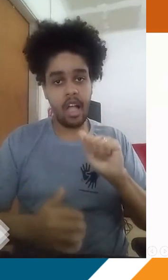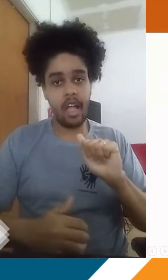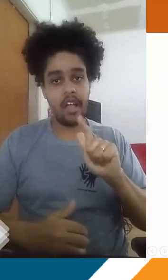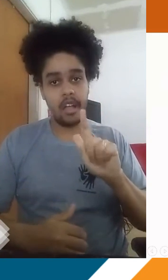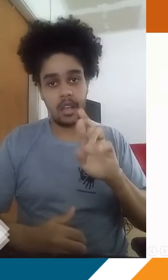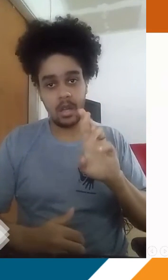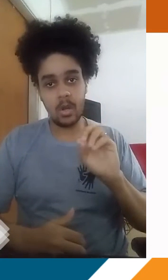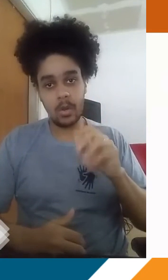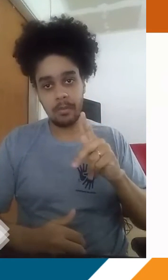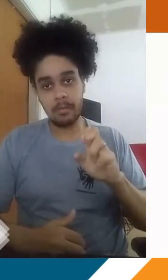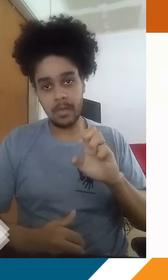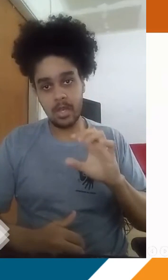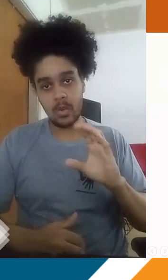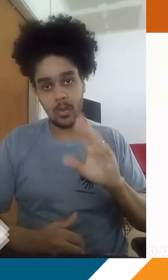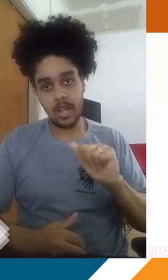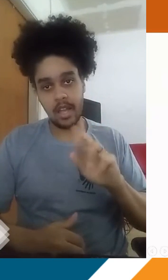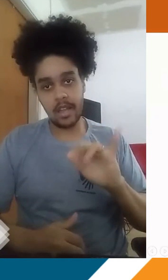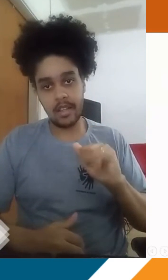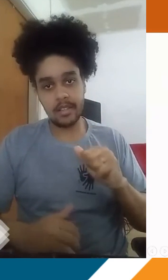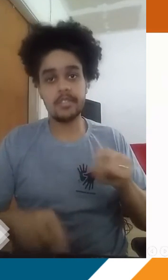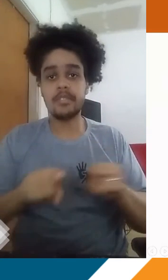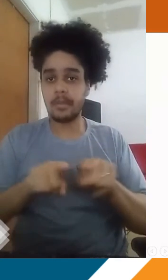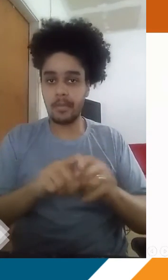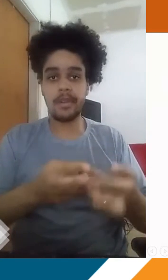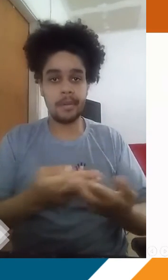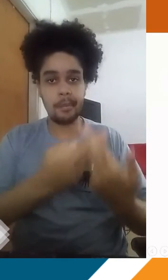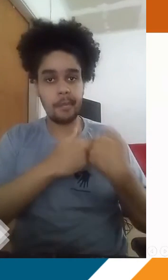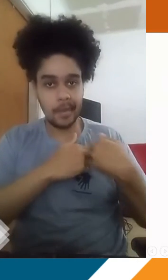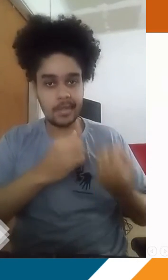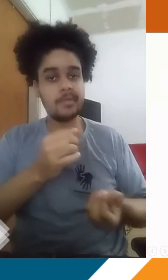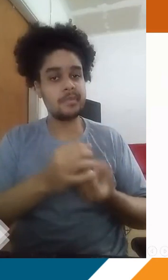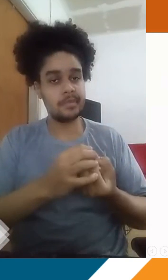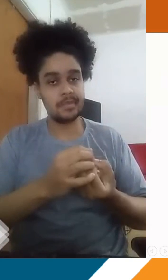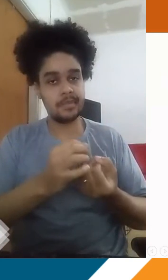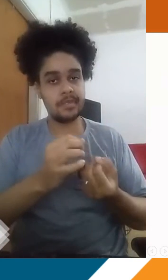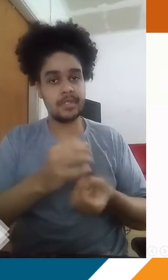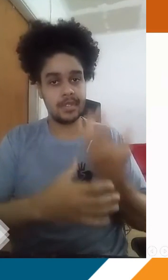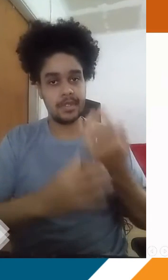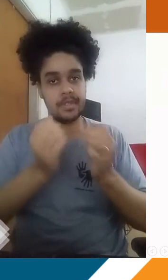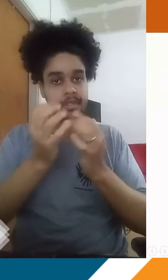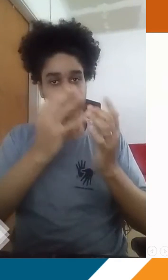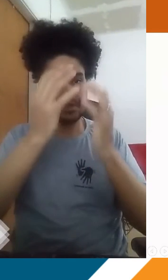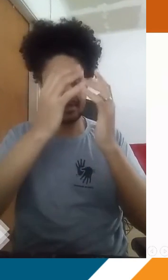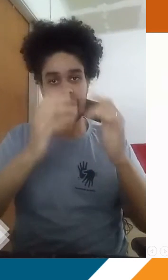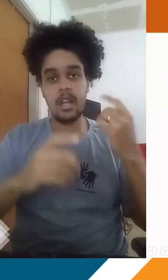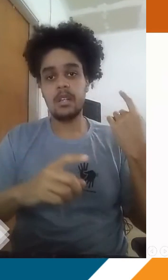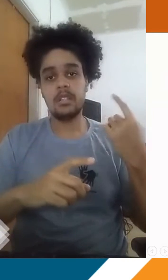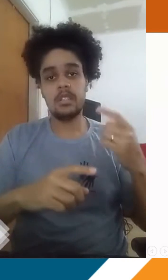à agropecuária que são responsáveis também pela emissão desses gases. E como vocês podem ver, a maior